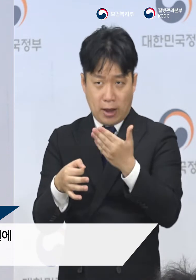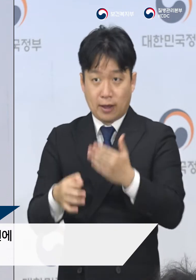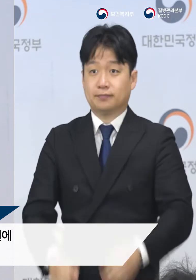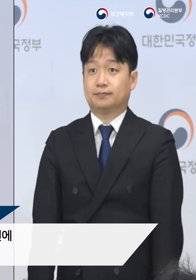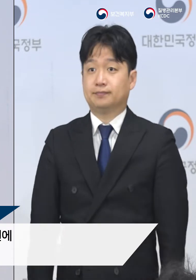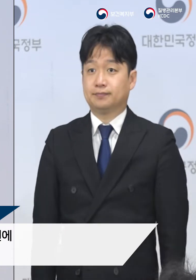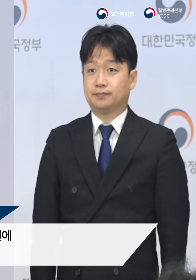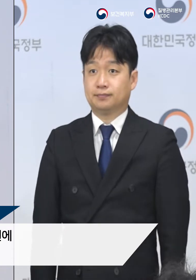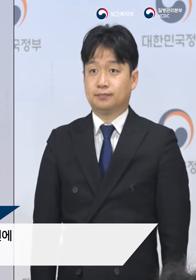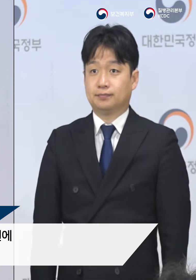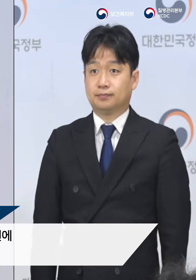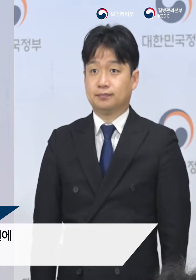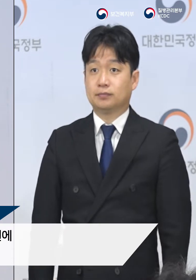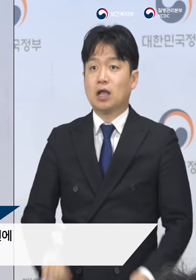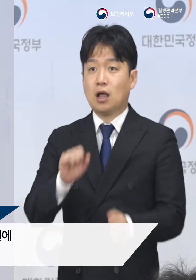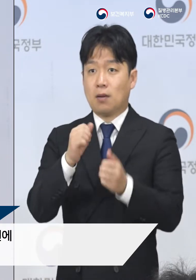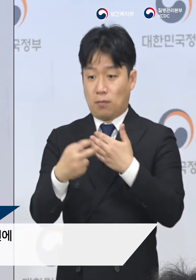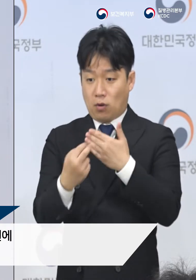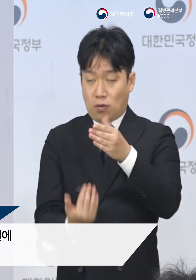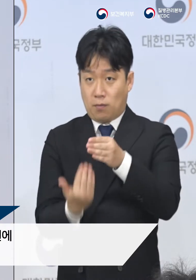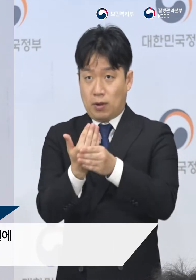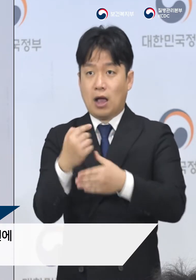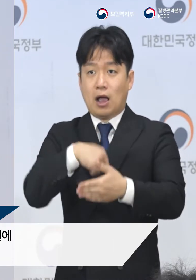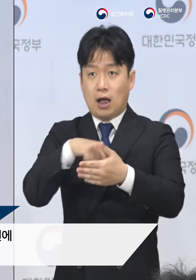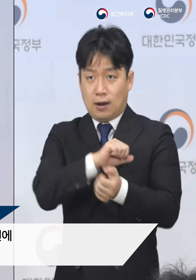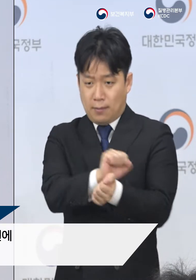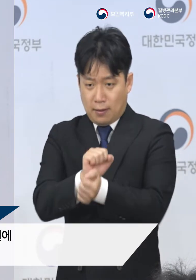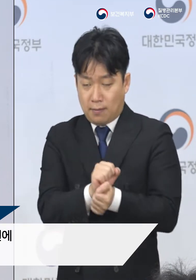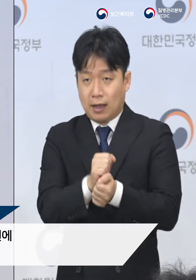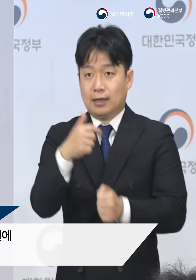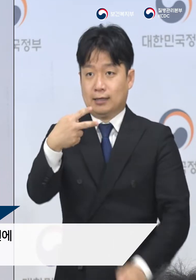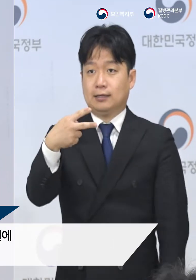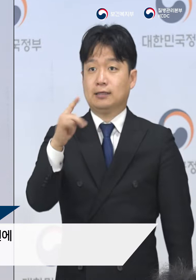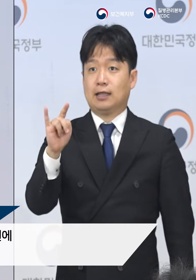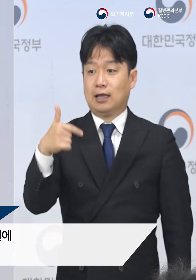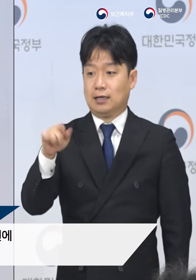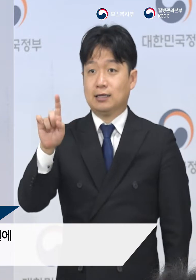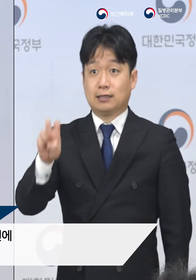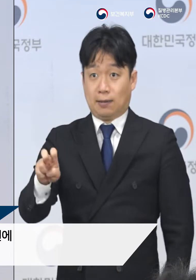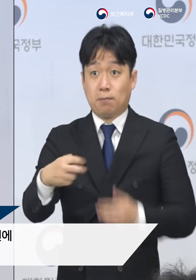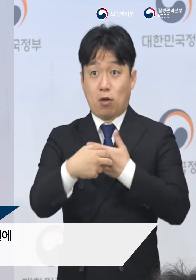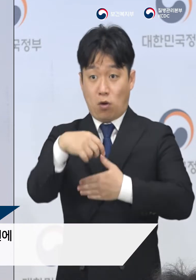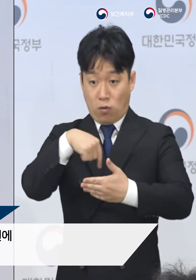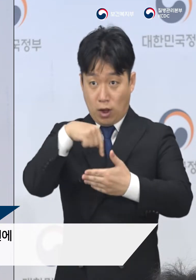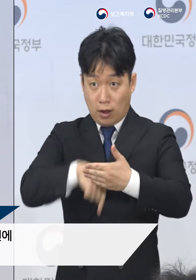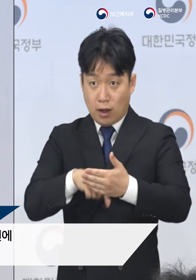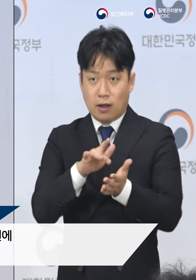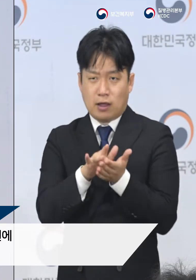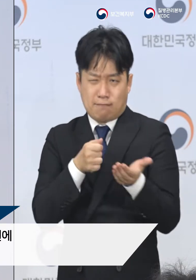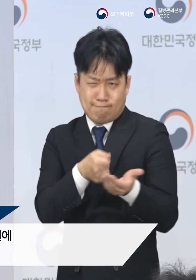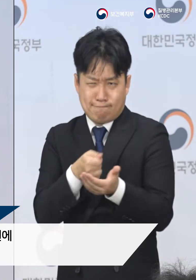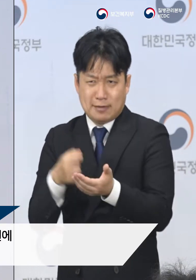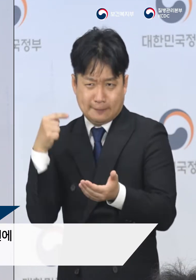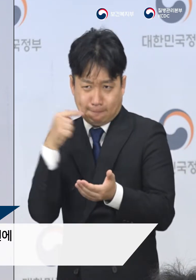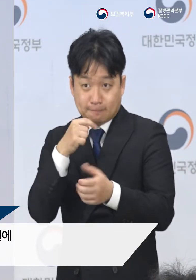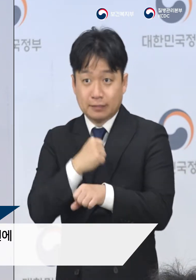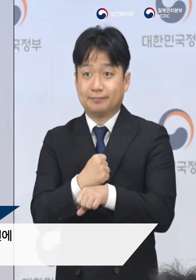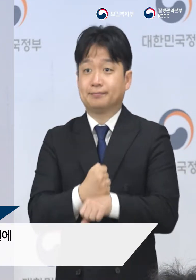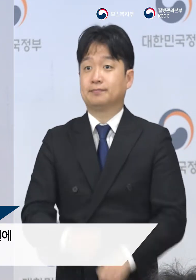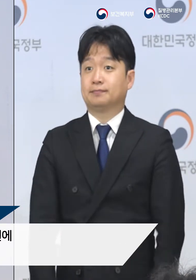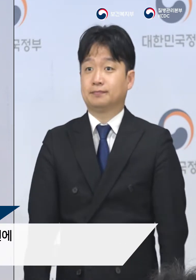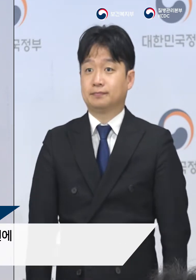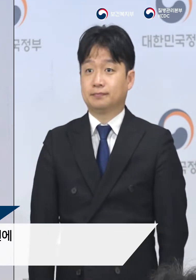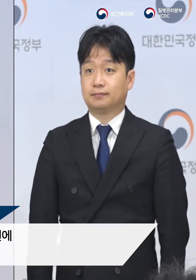병원 내 감염 양상을 보이고 있는 경북청도 대남병원에 대해서도 철저한 방역조치가 이루어질 것입니다.